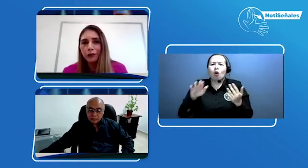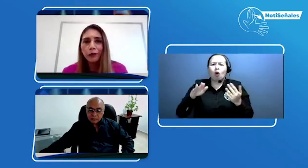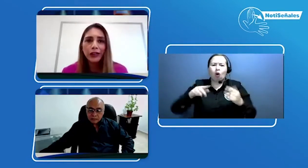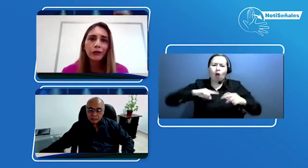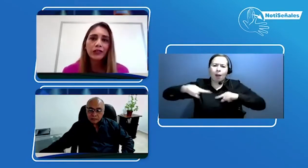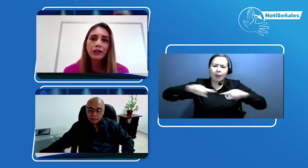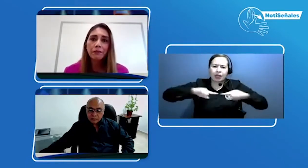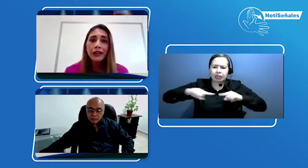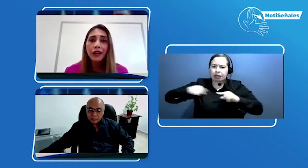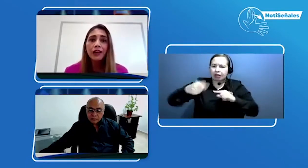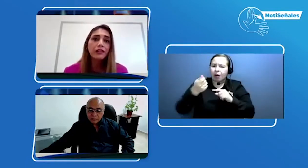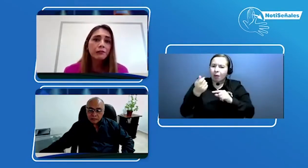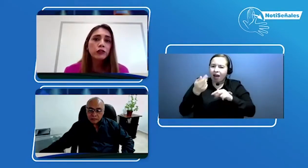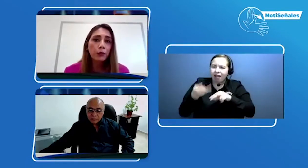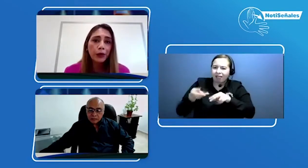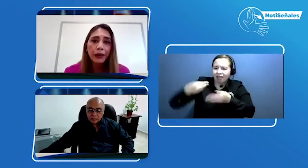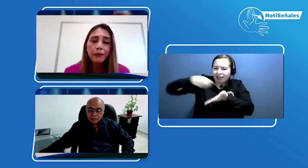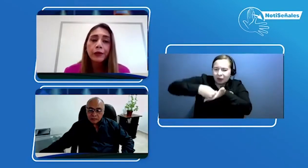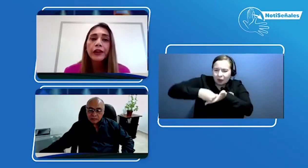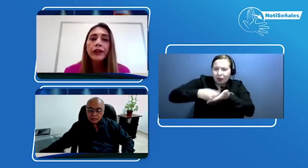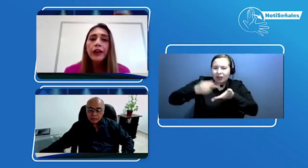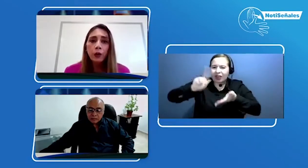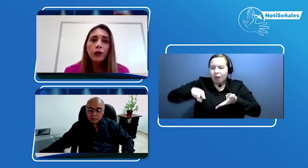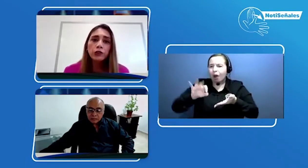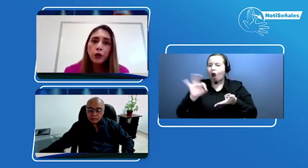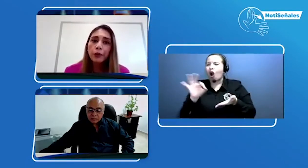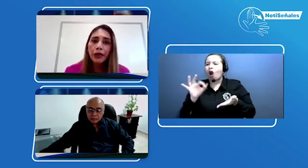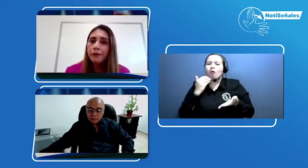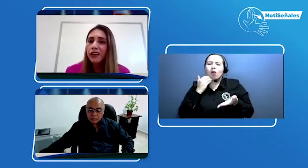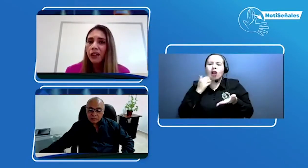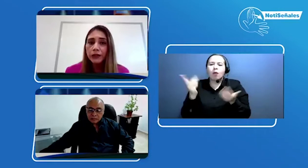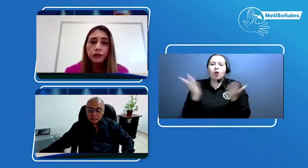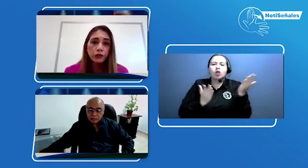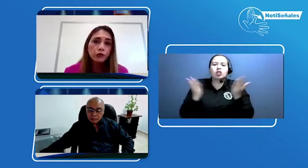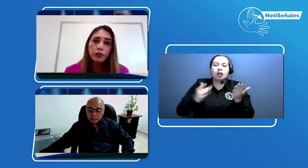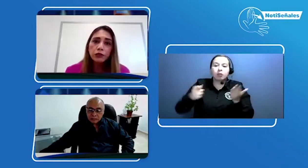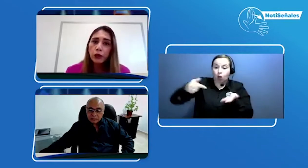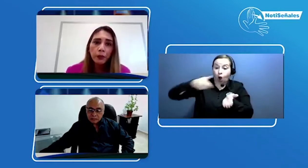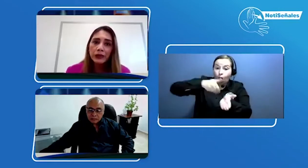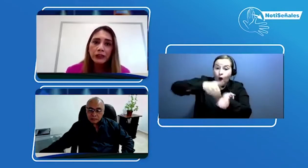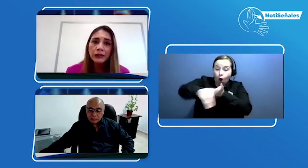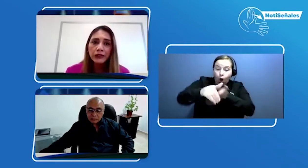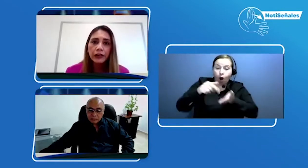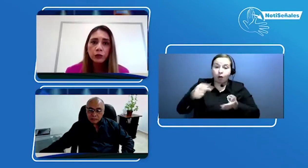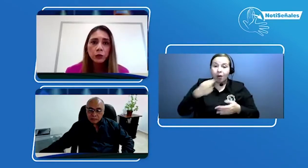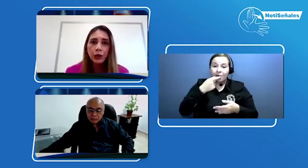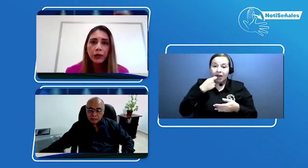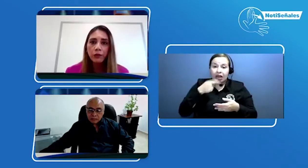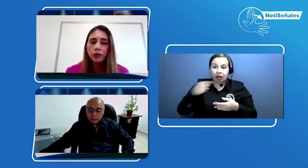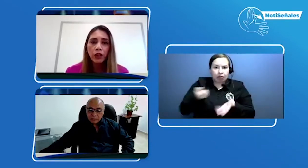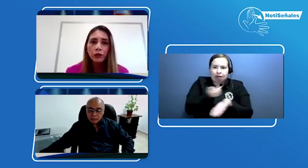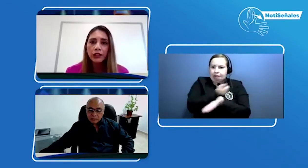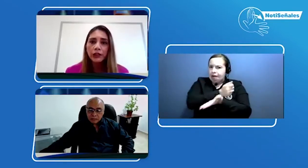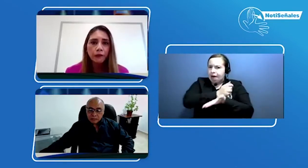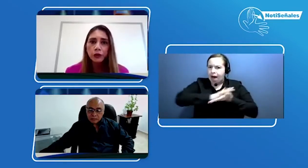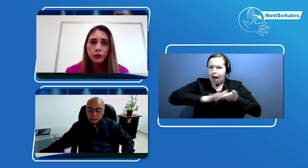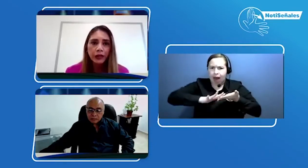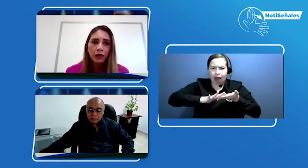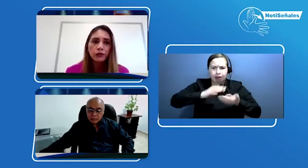moderadora se aplica, el servicio, por ejemplo, de cuando es compra de medicamentos, es un servicio completamente gratuito aquí en Bogotá, donde le llevamos los medicamentos